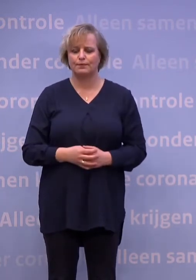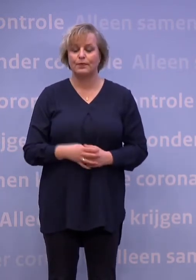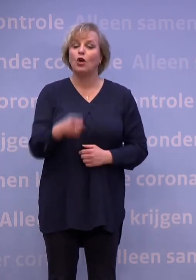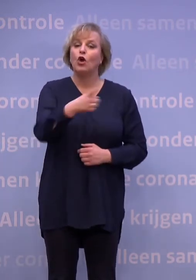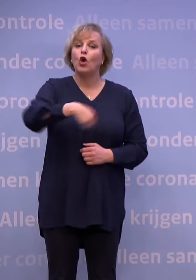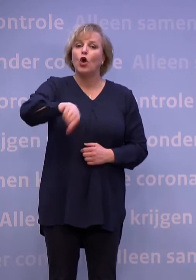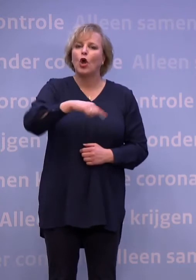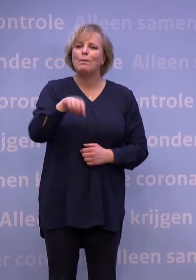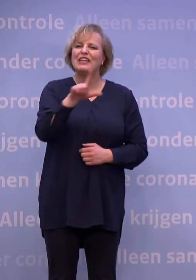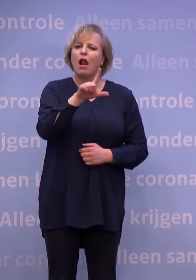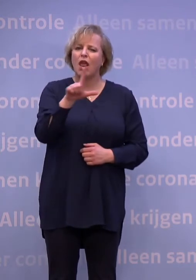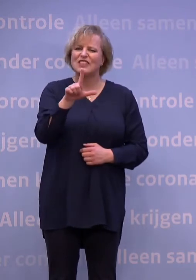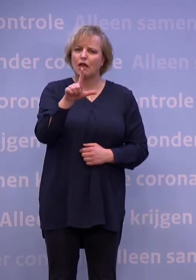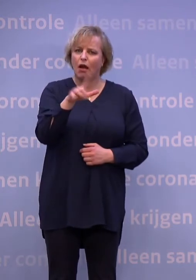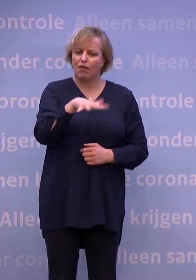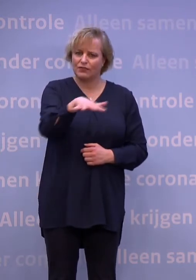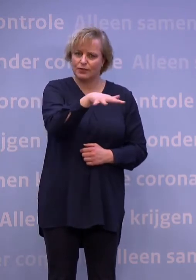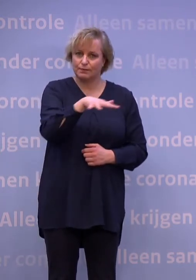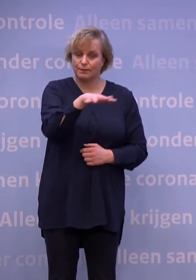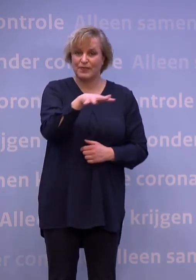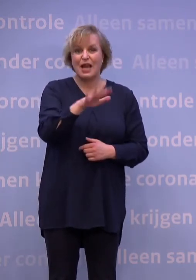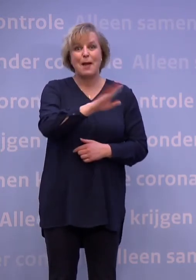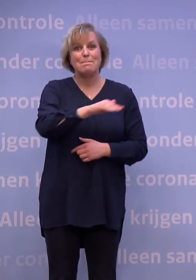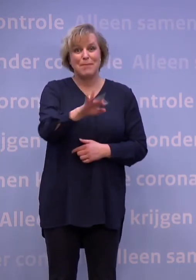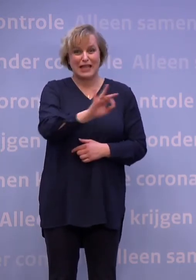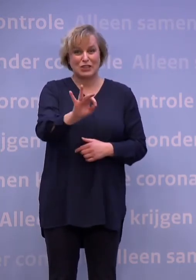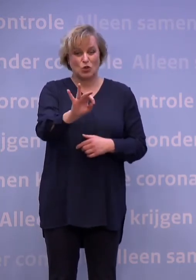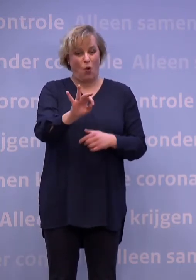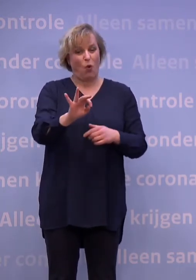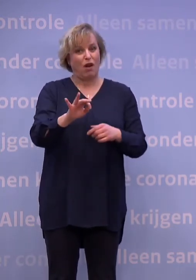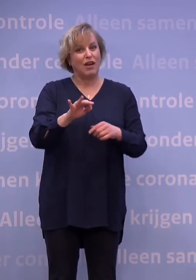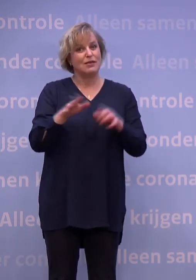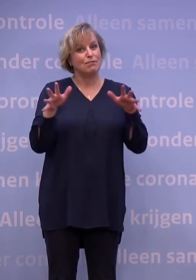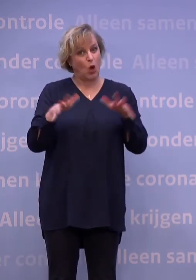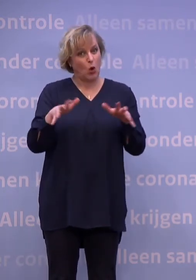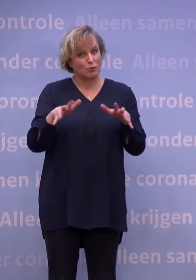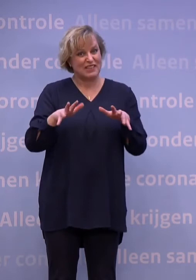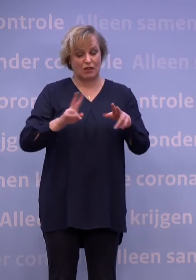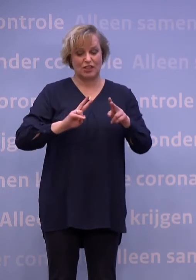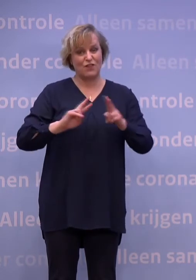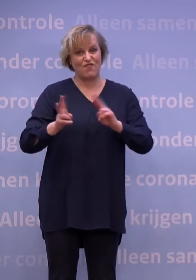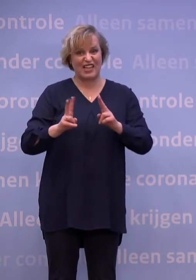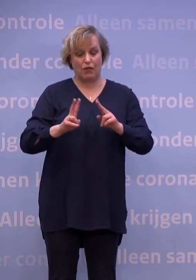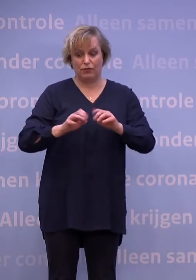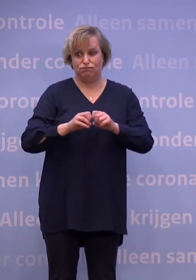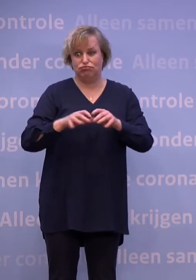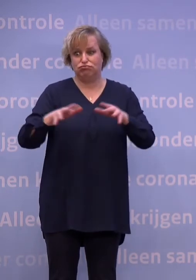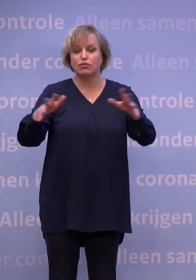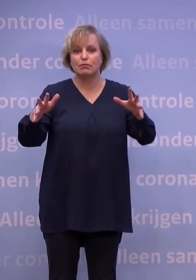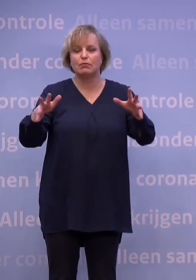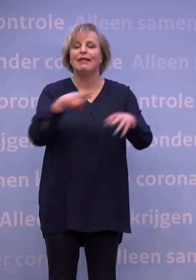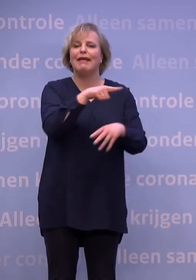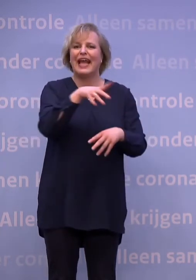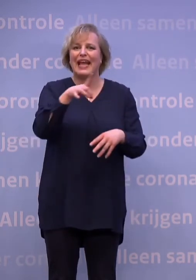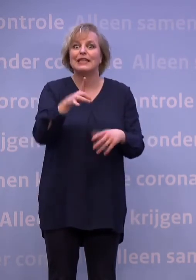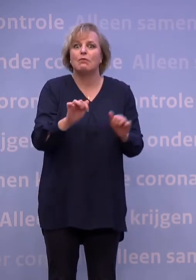Lansingerland, waar op een basisschool de Britse variant voor een uitbraak zorgde, is de GGD samen met de veiligheidsregio begonnen met het testen van de